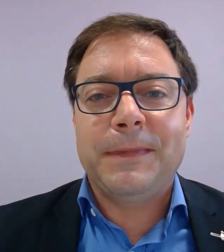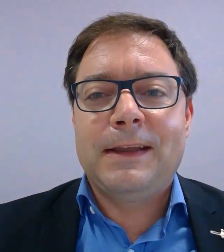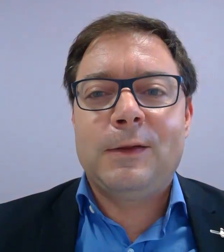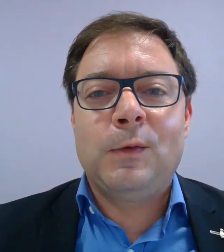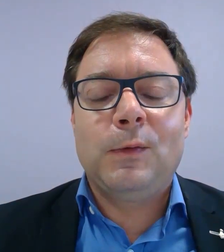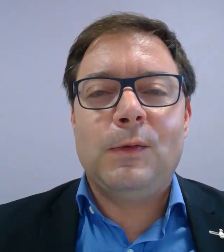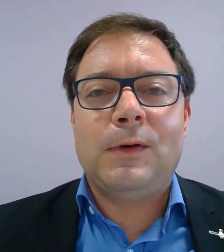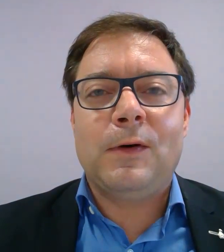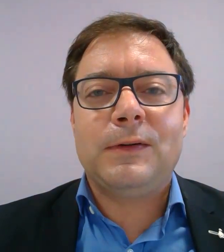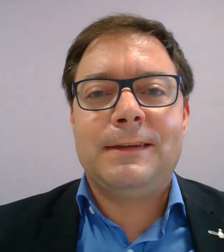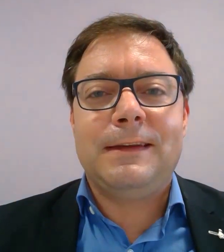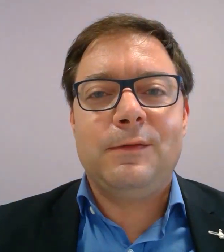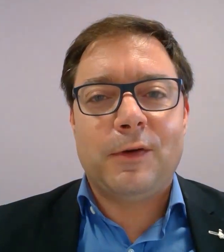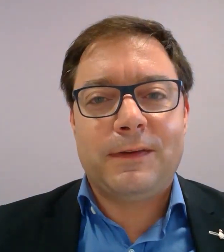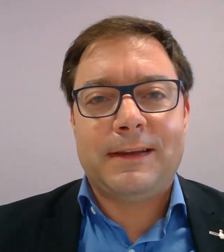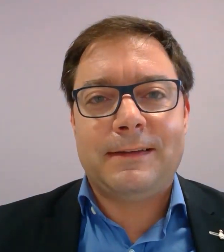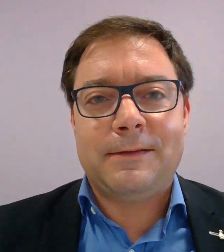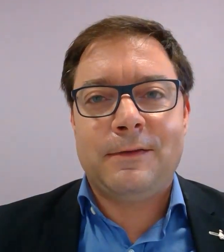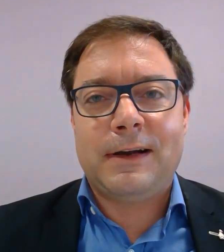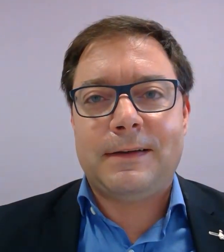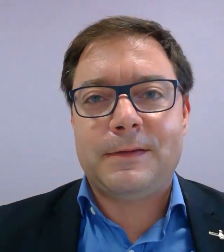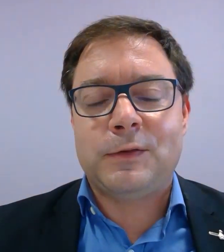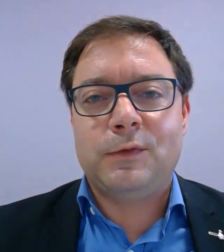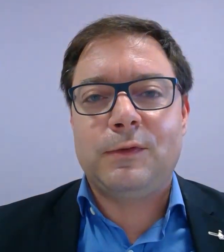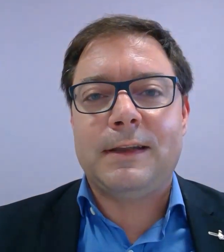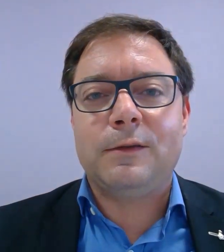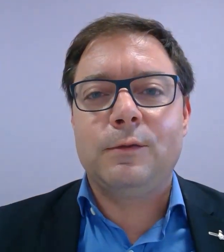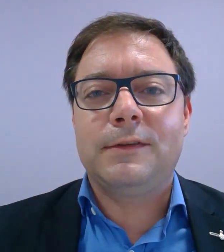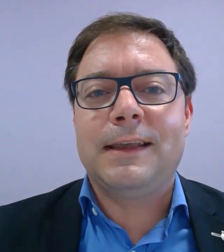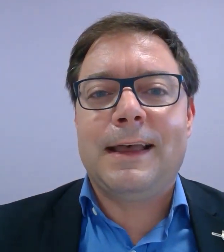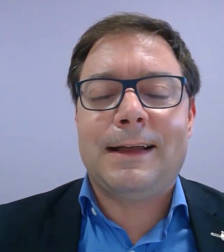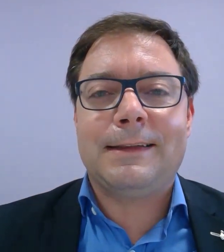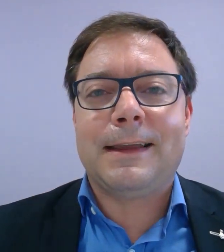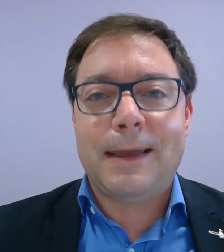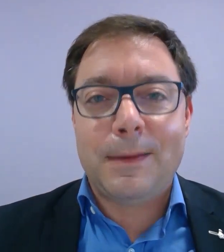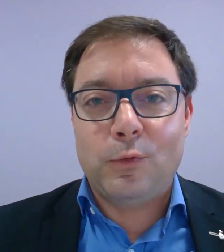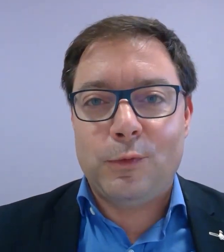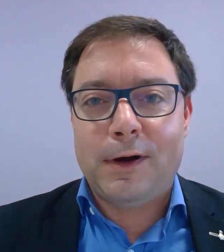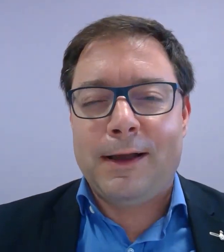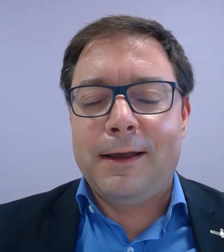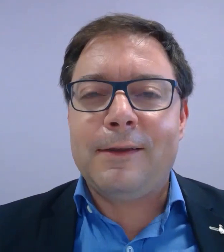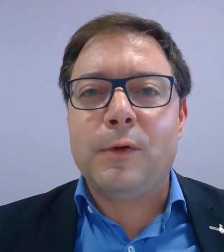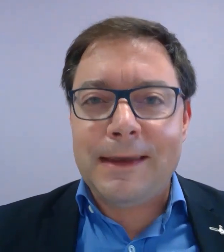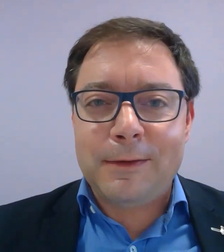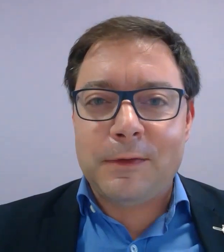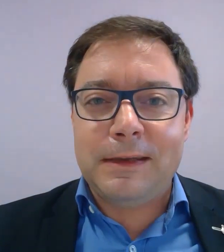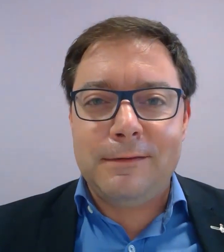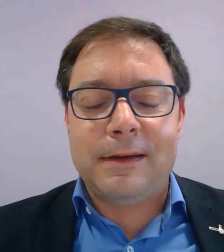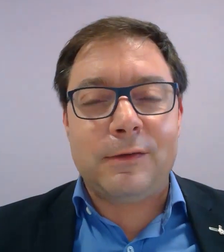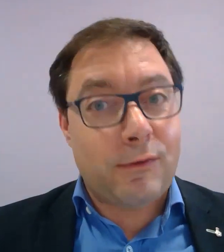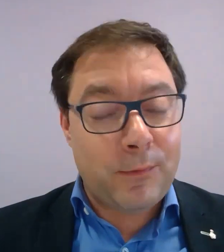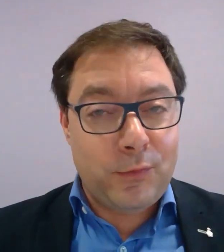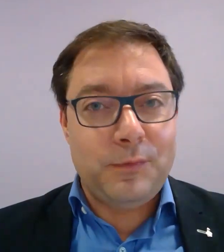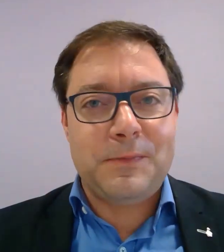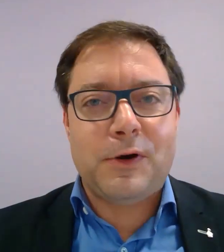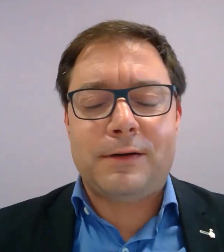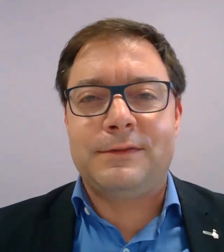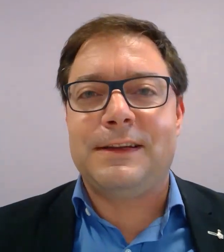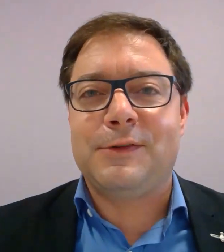de langue des signes française. Voilà, je vous souhaite à tous un très bon cours. Soyez attentifs, il faut avoir beaucoup de mémoire, vous allez